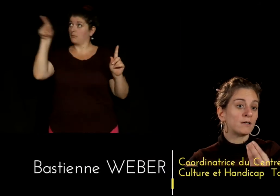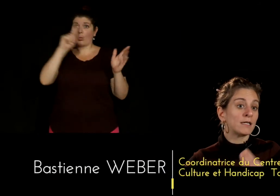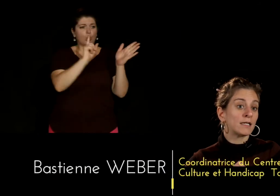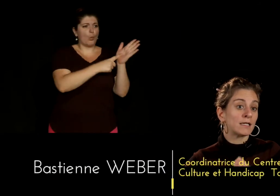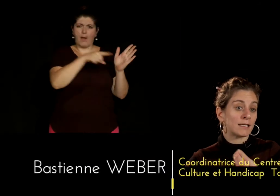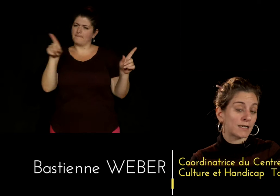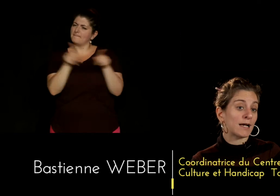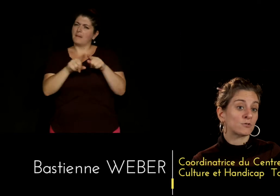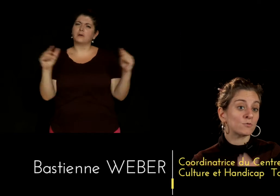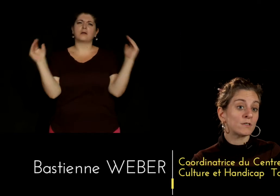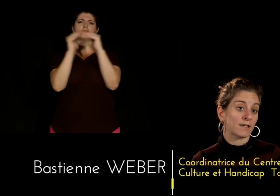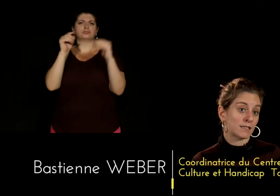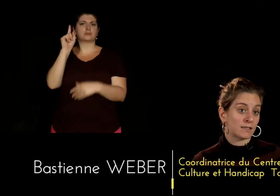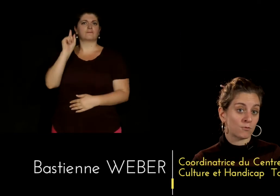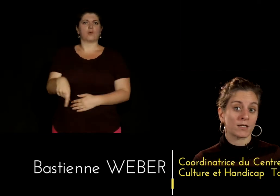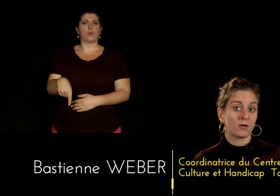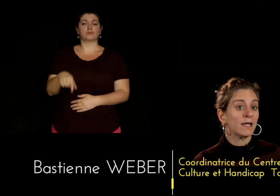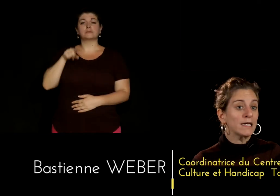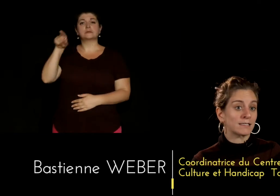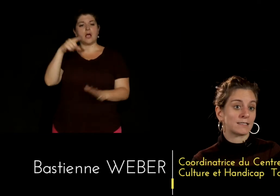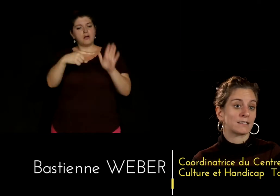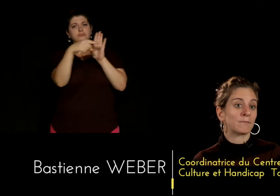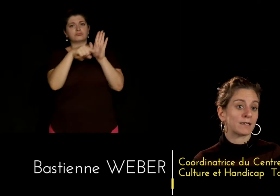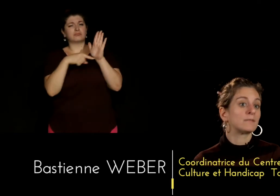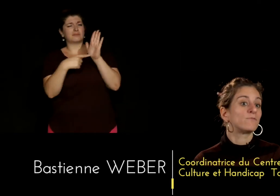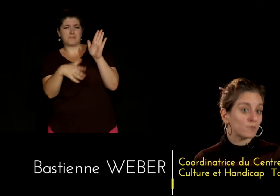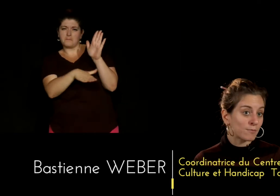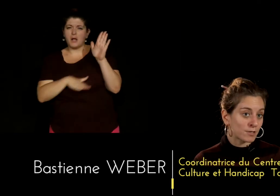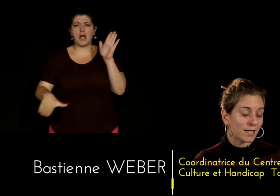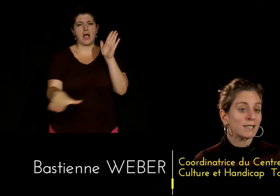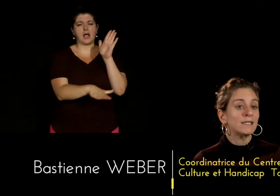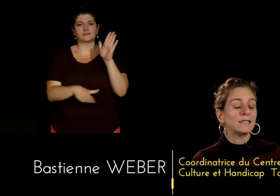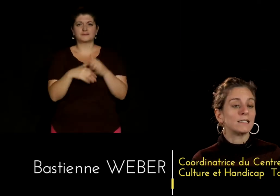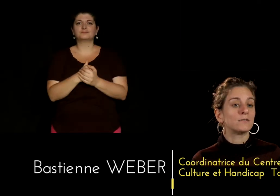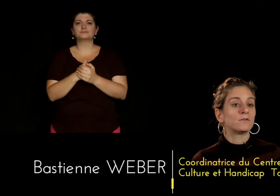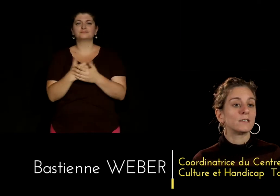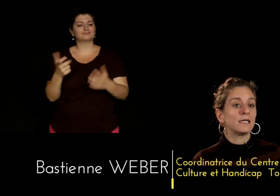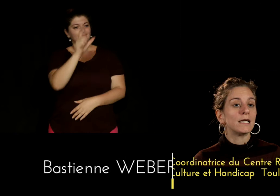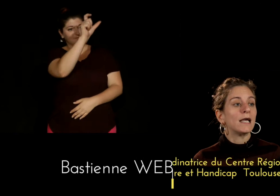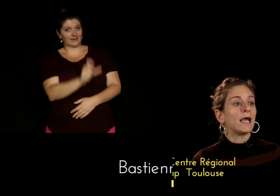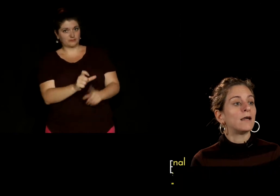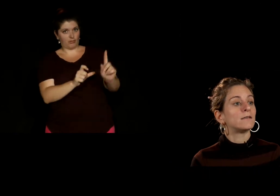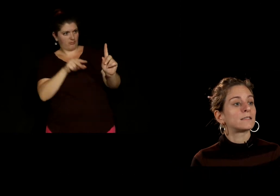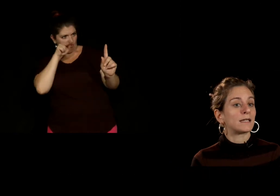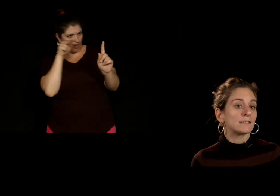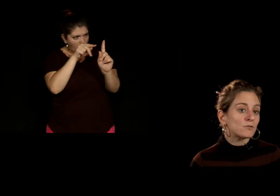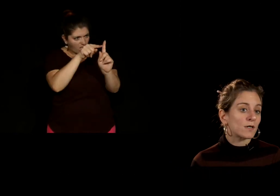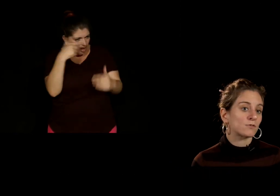la déclaration universelle des droits de l'homme. Ça, c'est un principe fondamental et c'est la situation